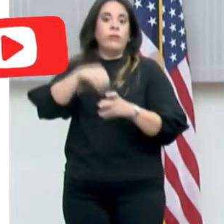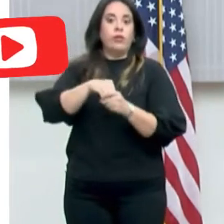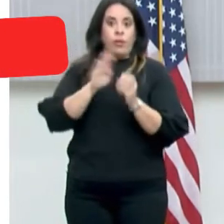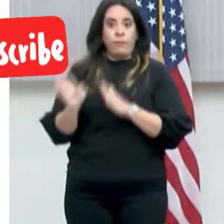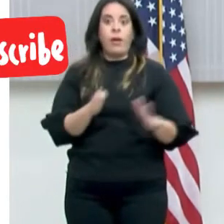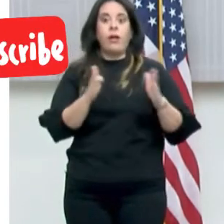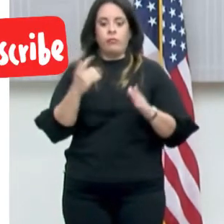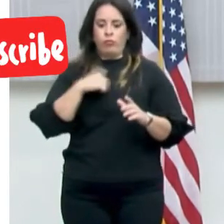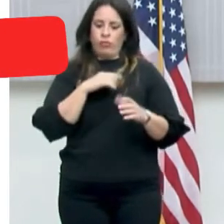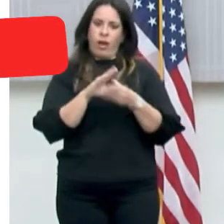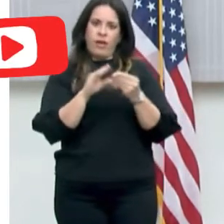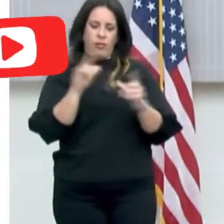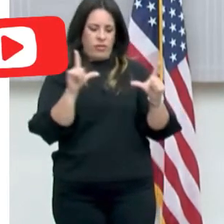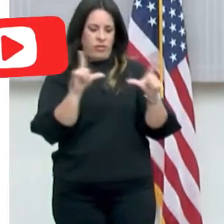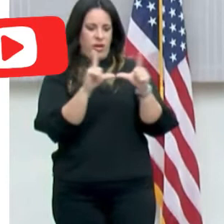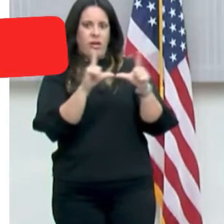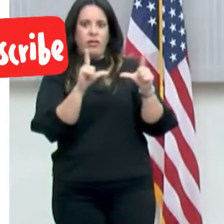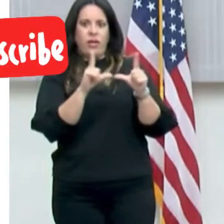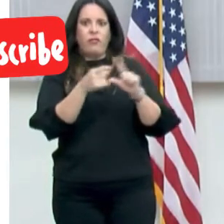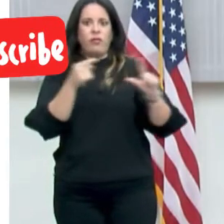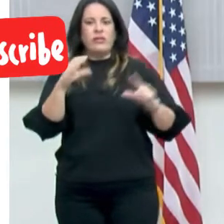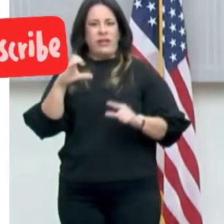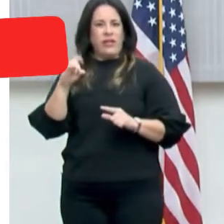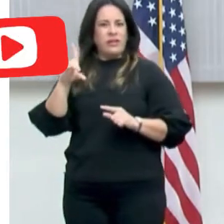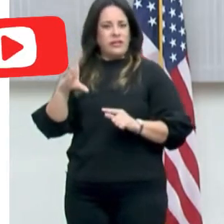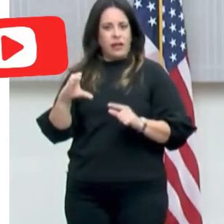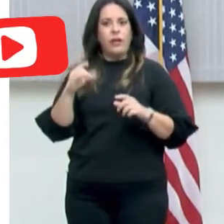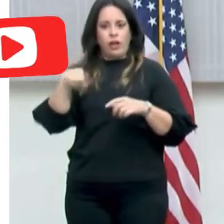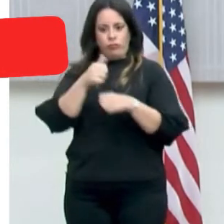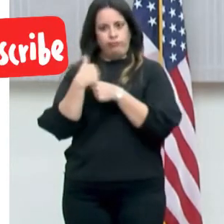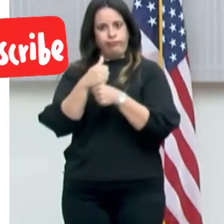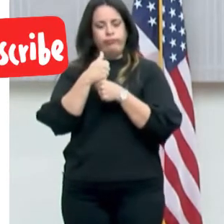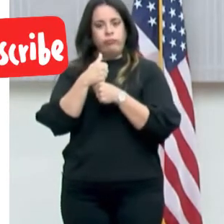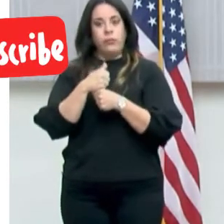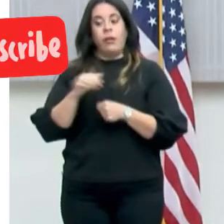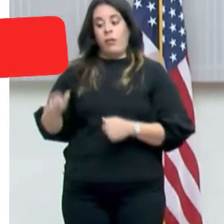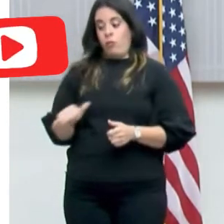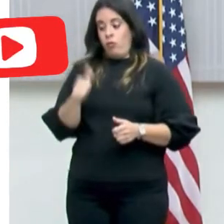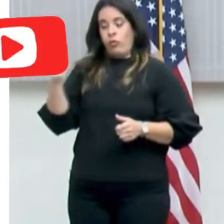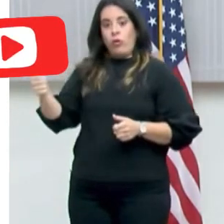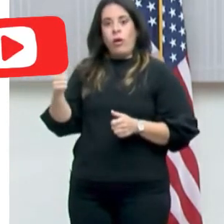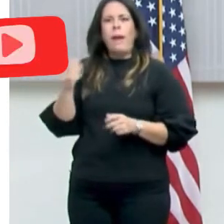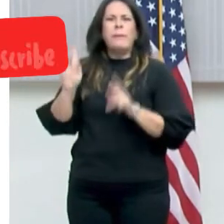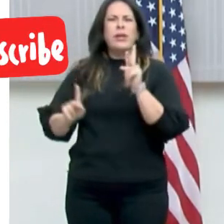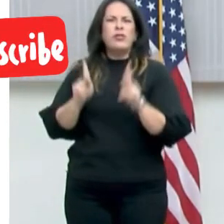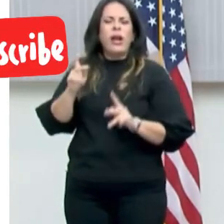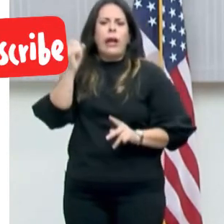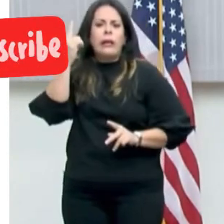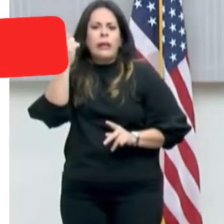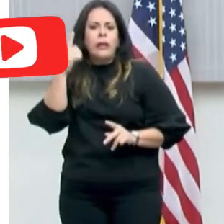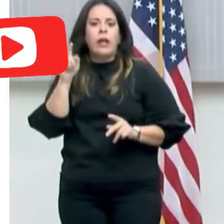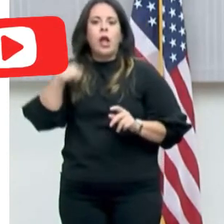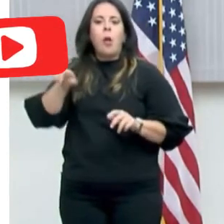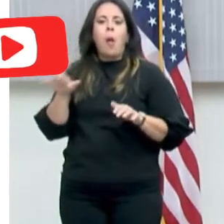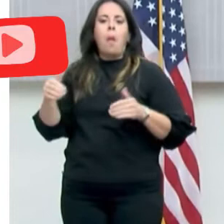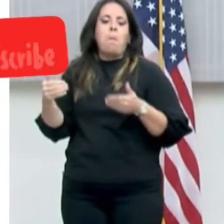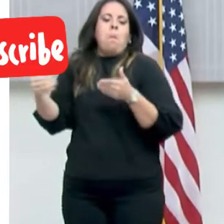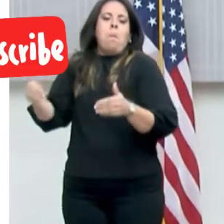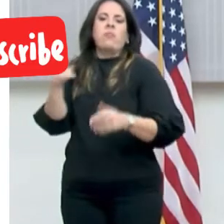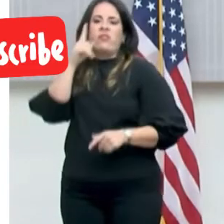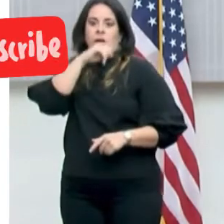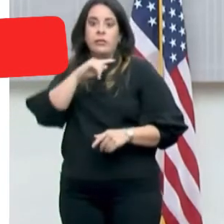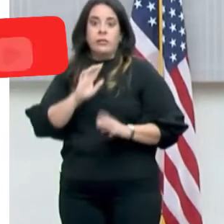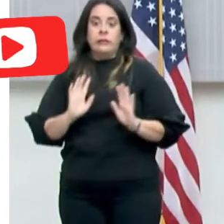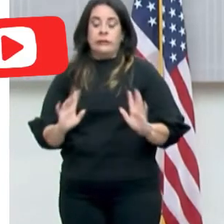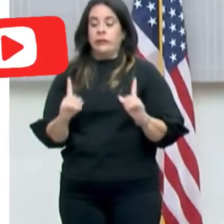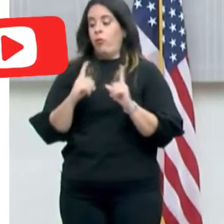estamos hablando de una tarjeta que viene precisamente del CDC. Lo otro es que para aquellas personas que entiendan que pueden falsificar la tarjeta va a ser